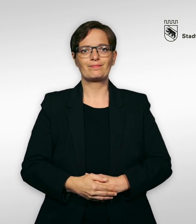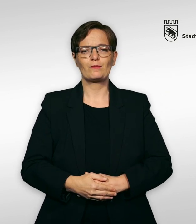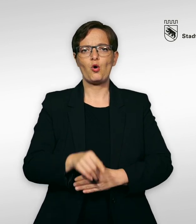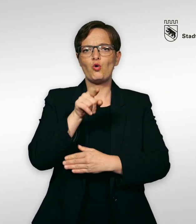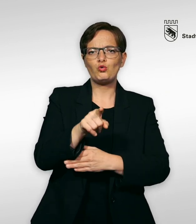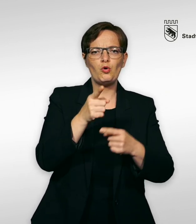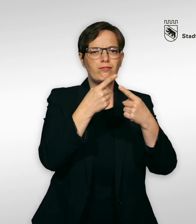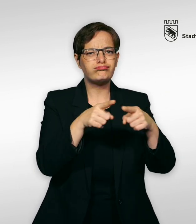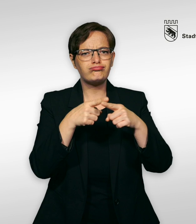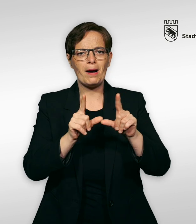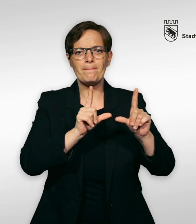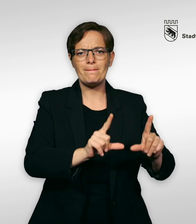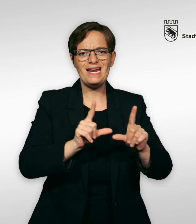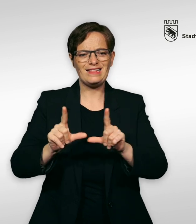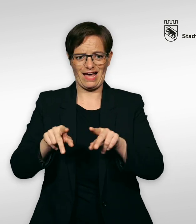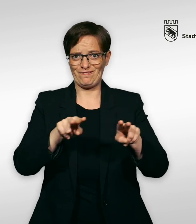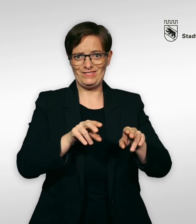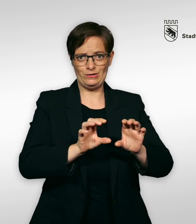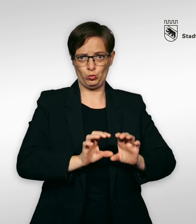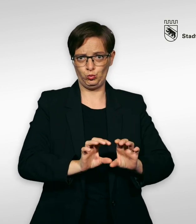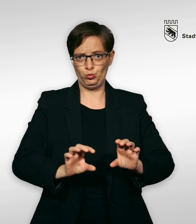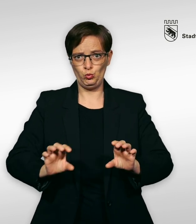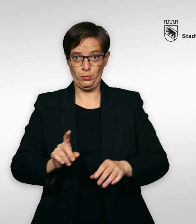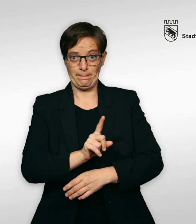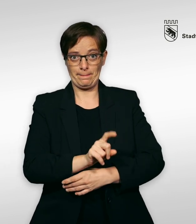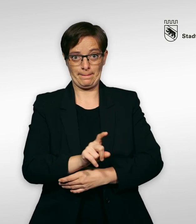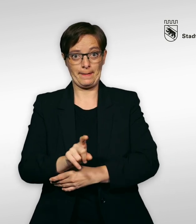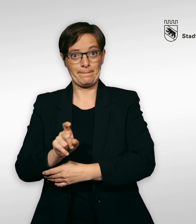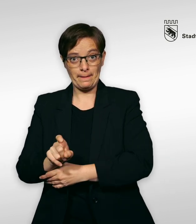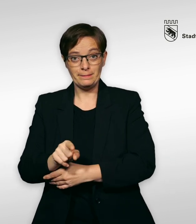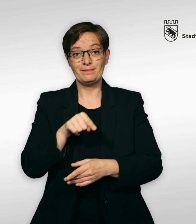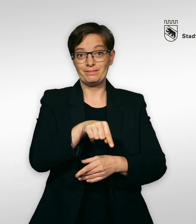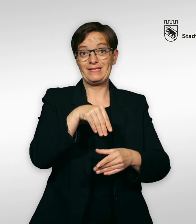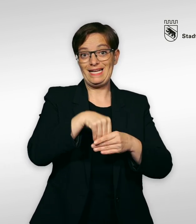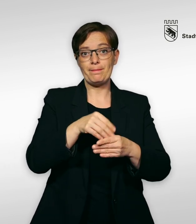Klicke auf die verschiedenen Bilder unter diesem Video, um mehr Informationen zu den Angeboten zu bekommen.